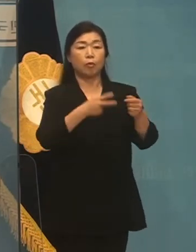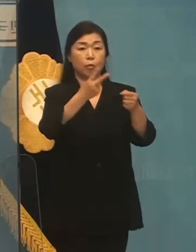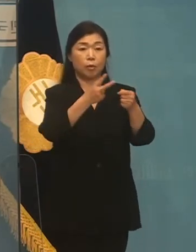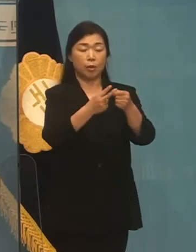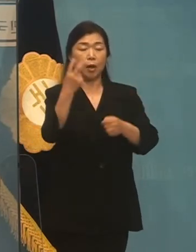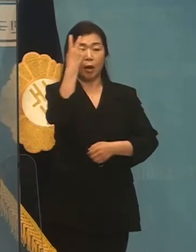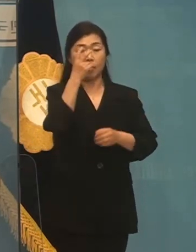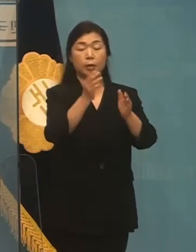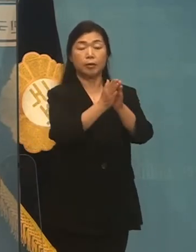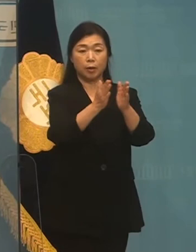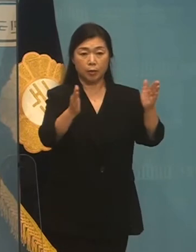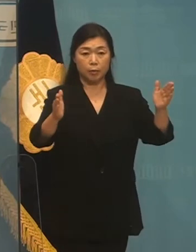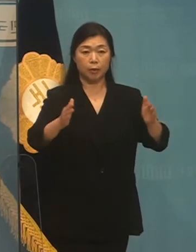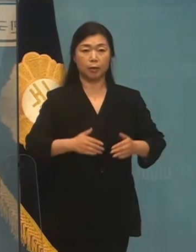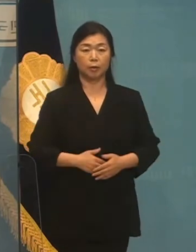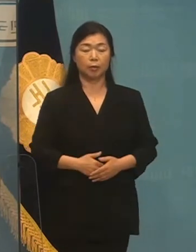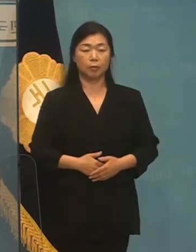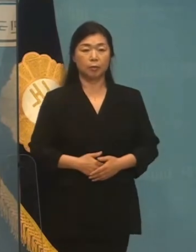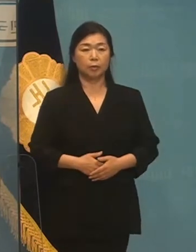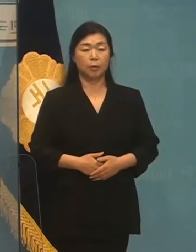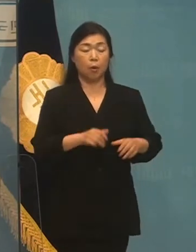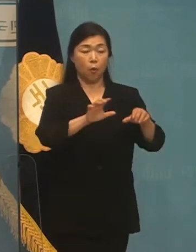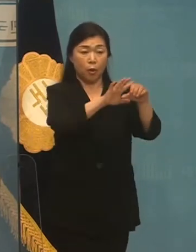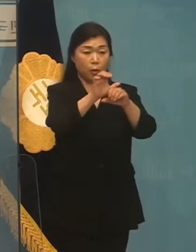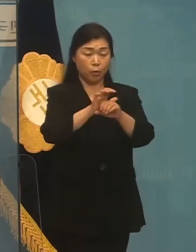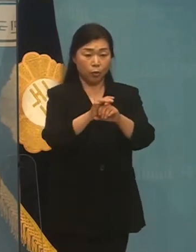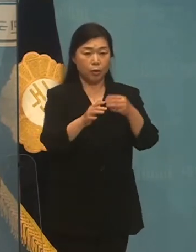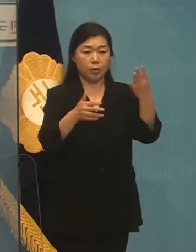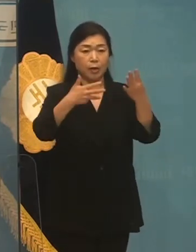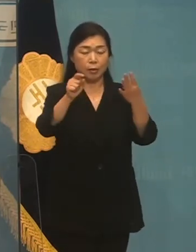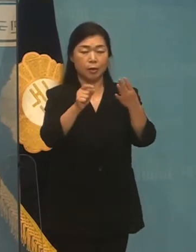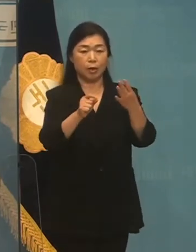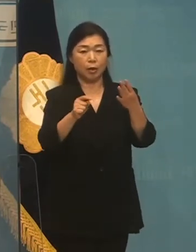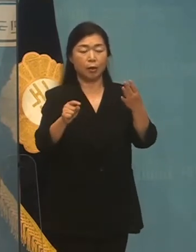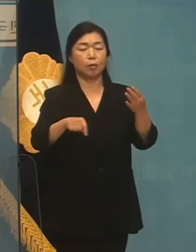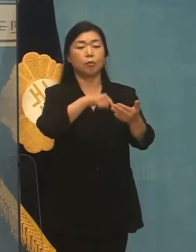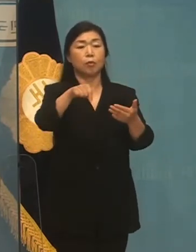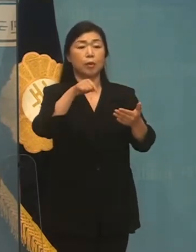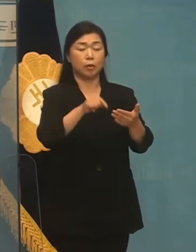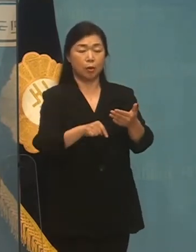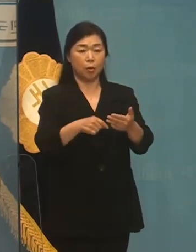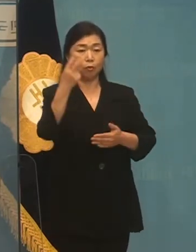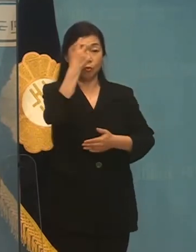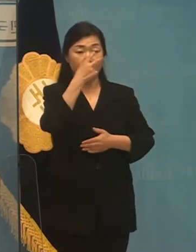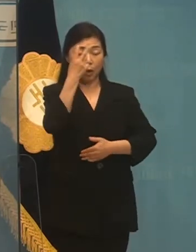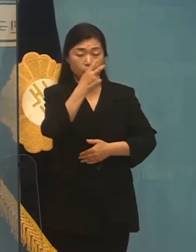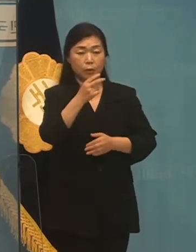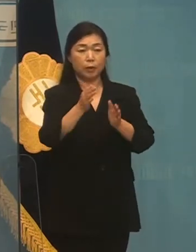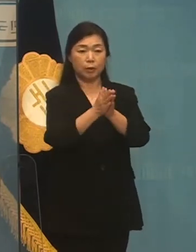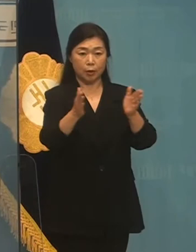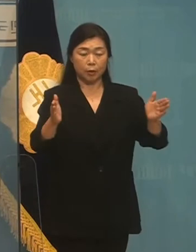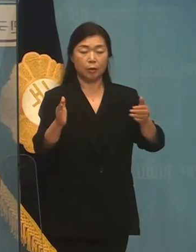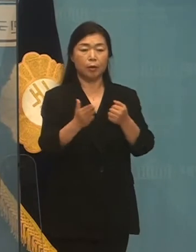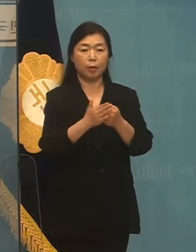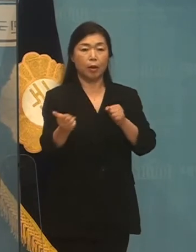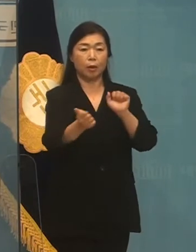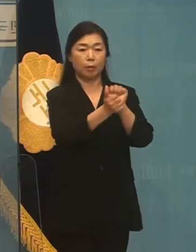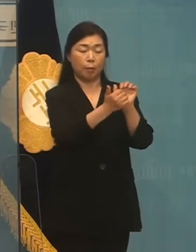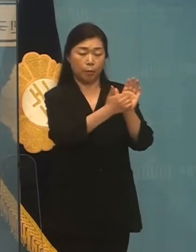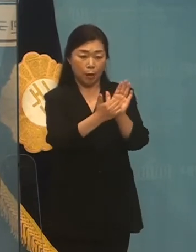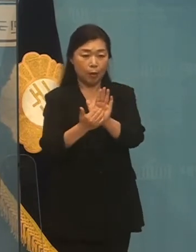검사가 시작됩니다. 그러나 무엇보다 코로나19 4차 유행 속에서 치러지는 국감인 만큼 당연히 물론